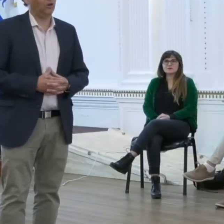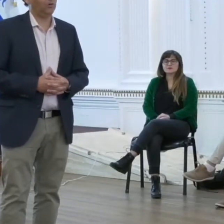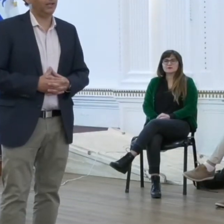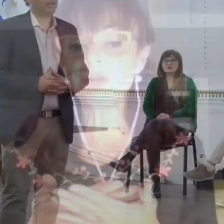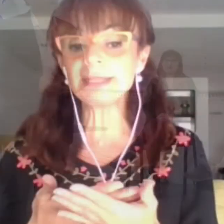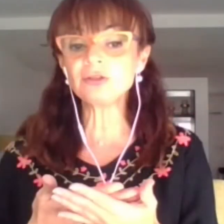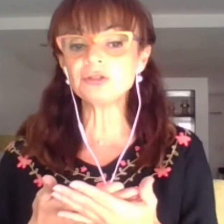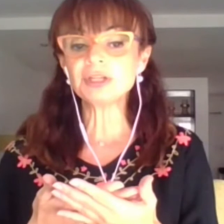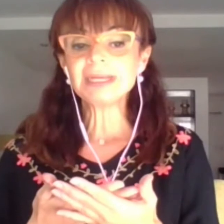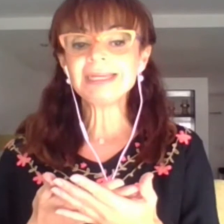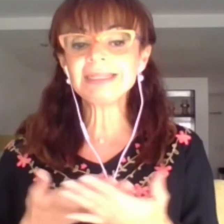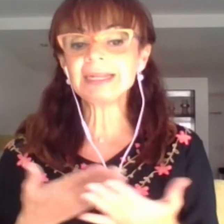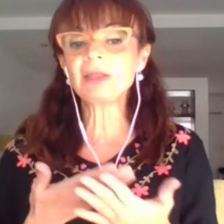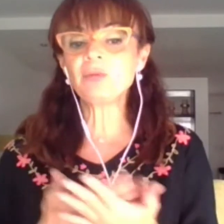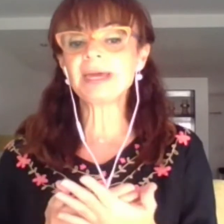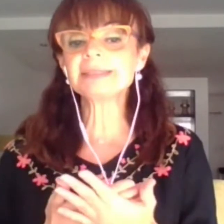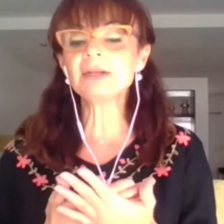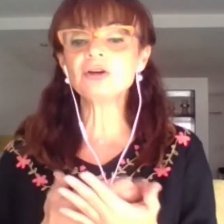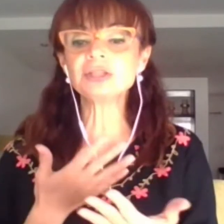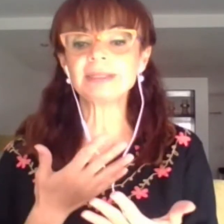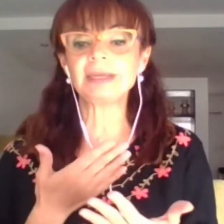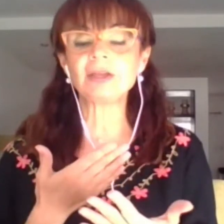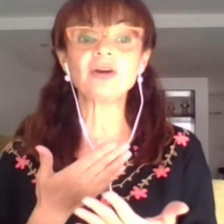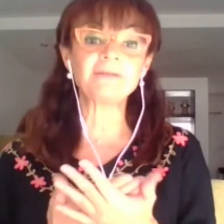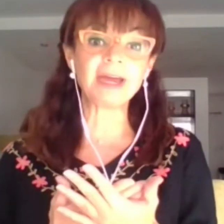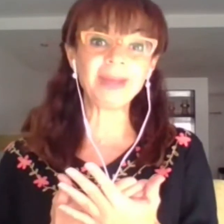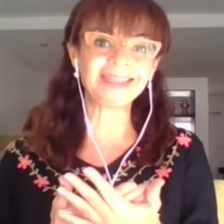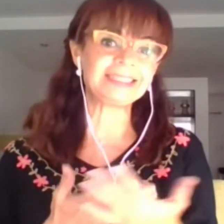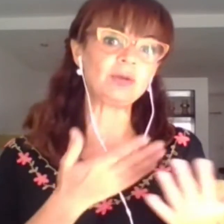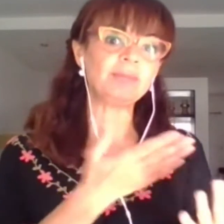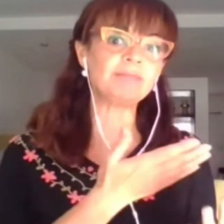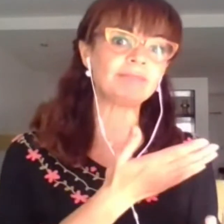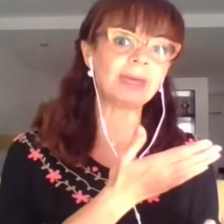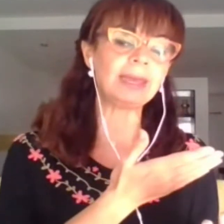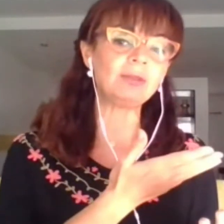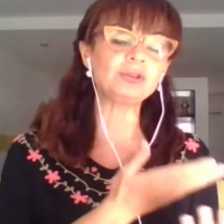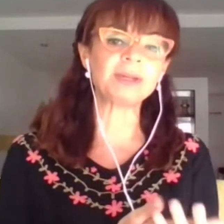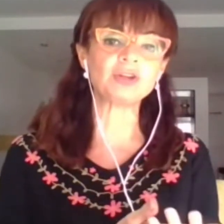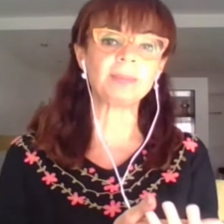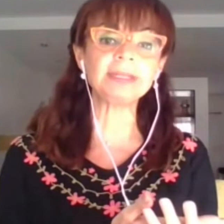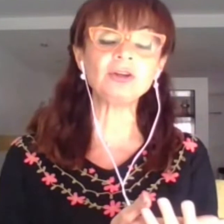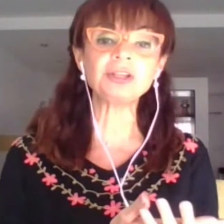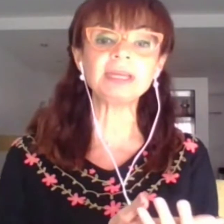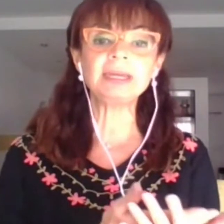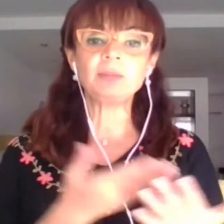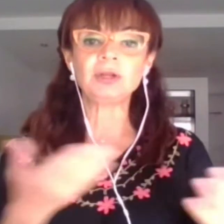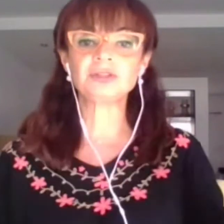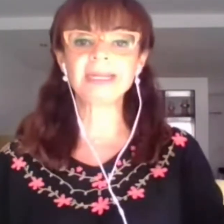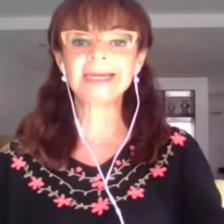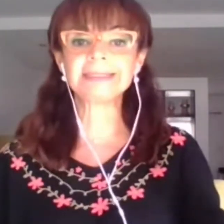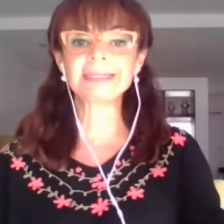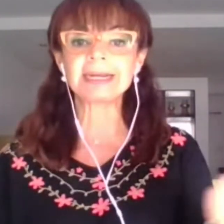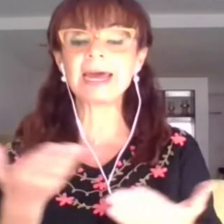Se cruzan esos datos y trata de ubicárselos geográficamente. Si hay un adulto mayor en Banda Norte,